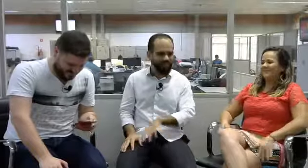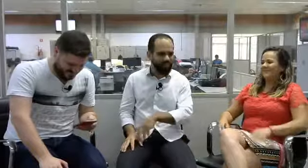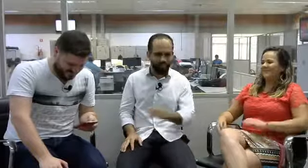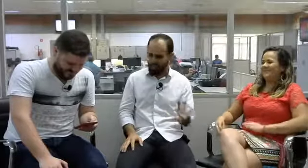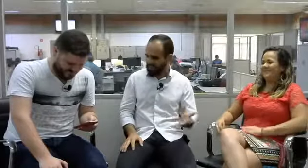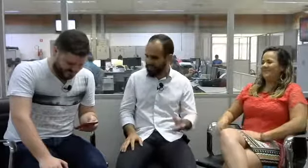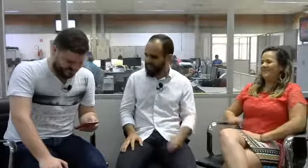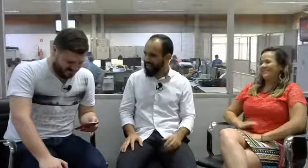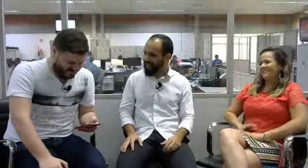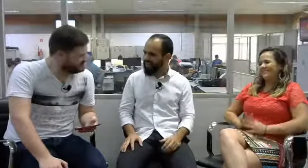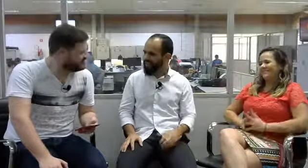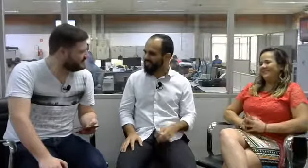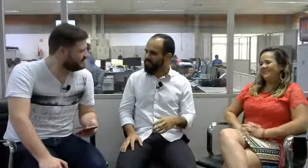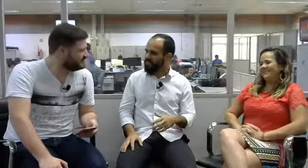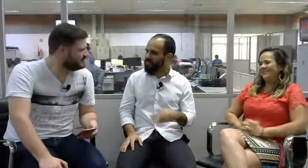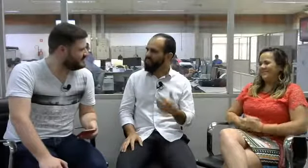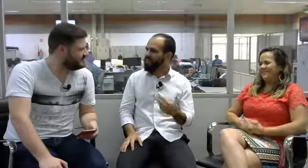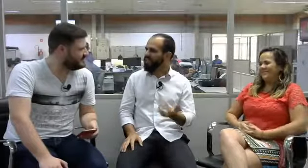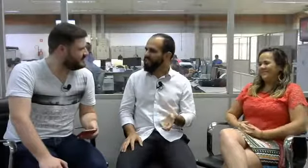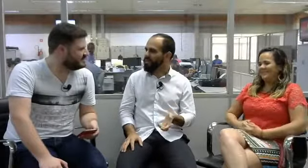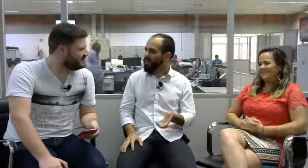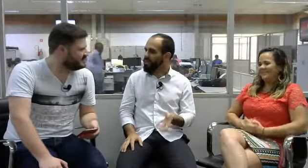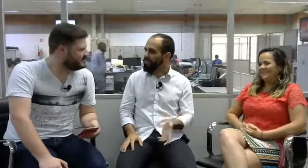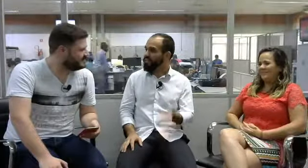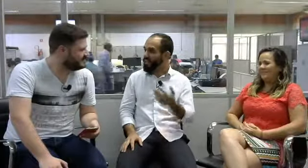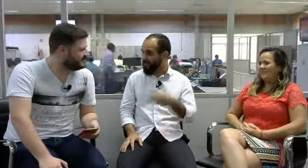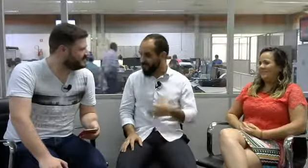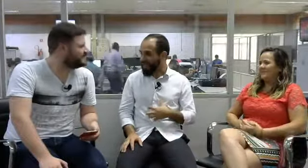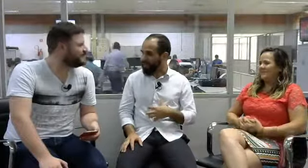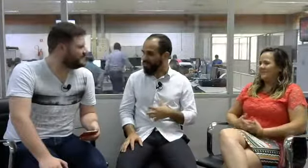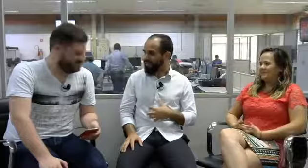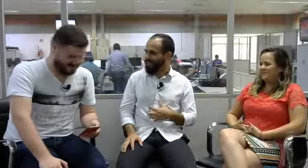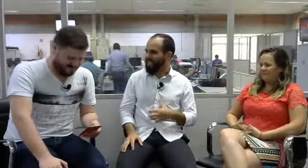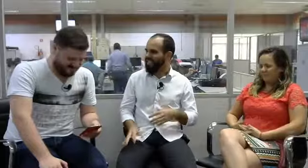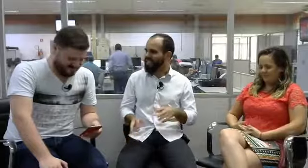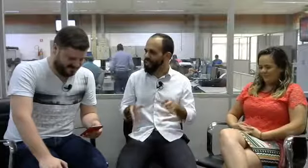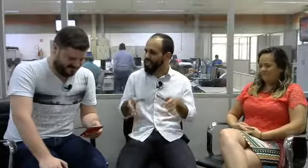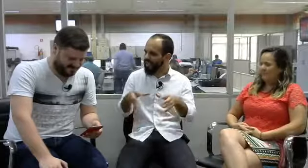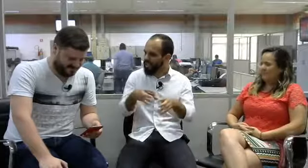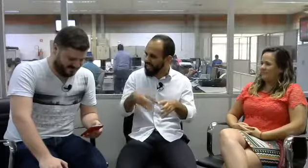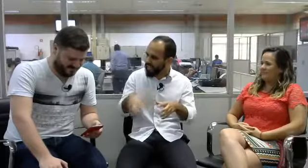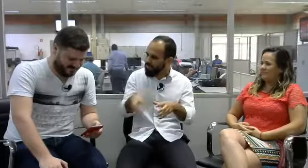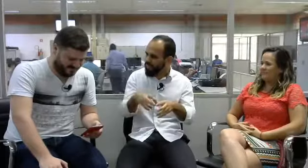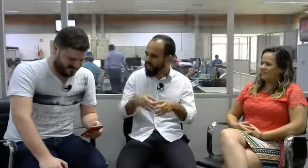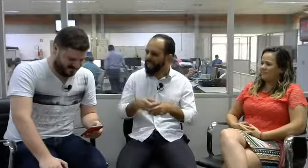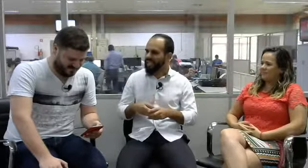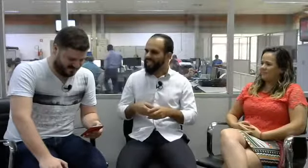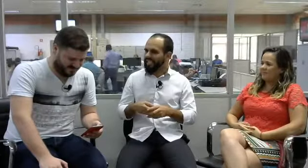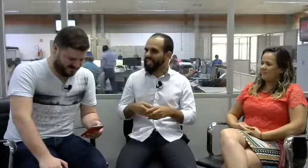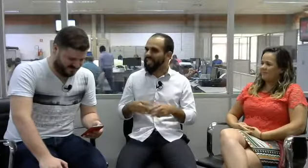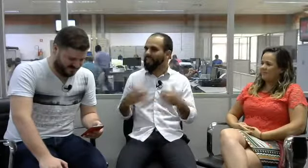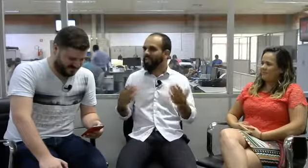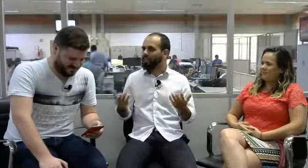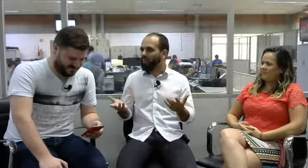todos. A gente tem muito interesse pelo que nos diz respeito e a gente fica ali naquela bolha. E de repente, como